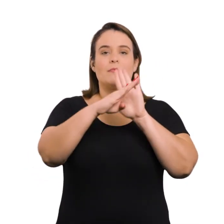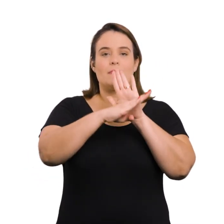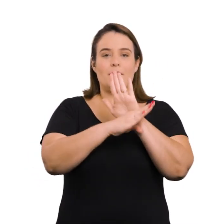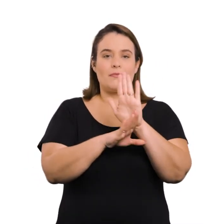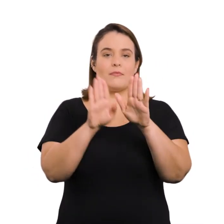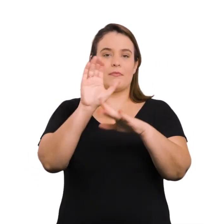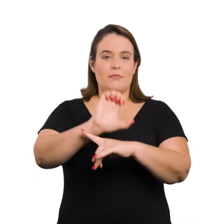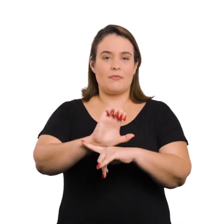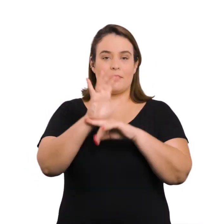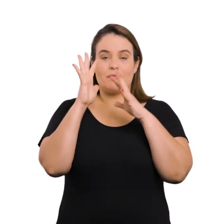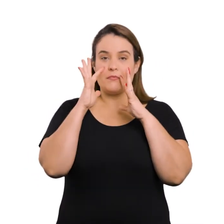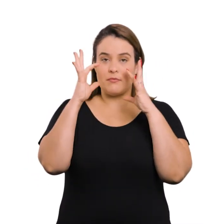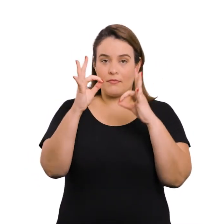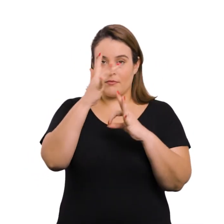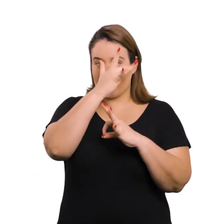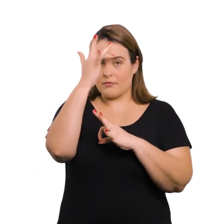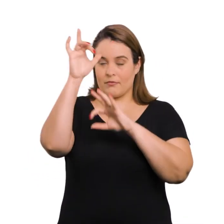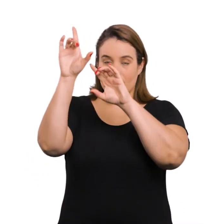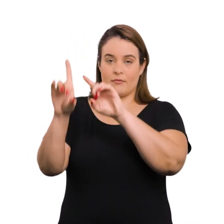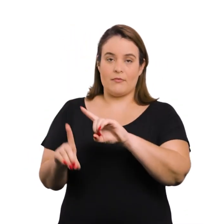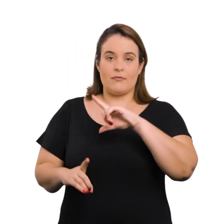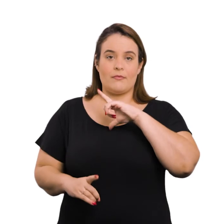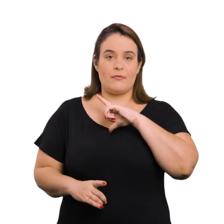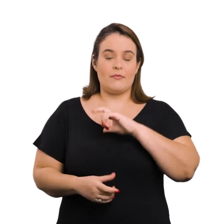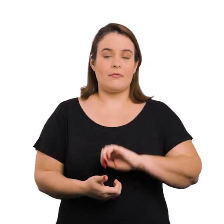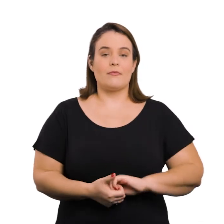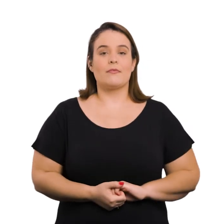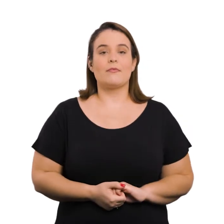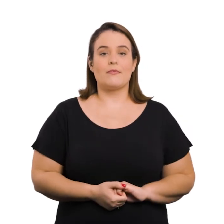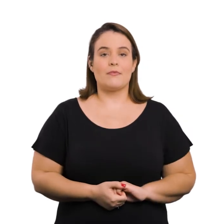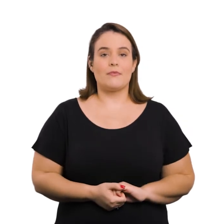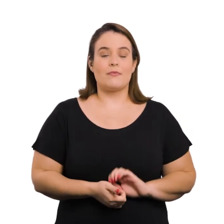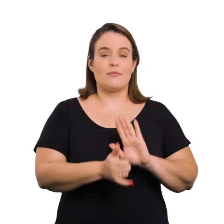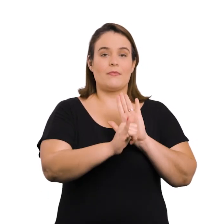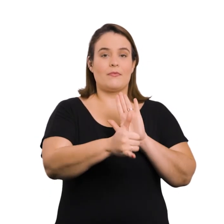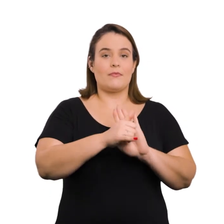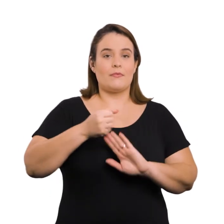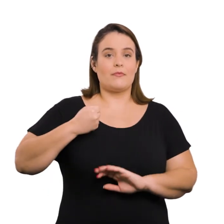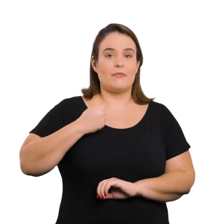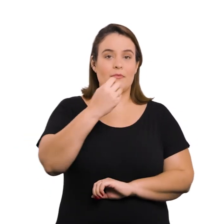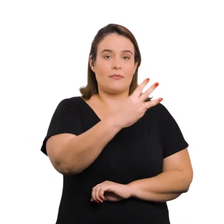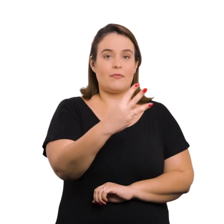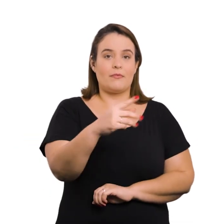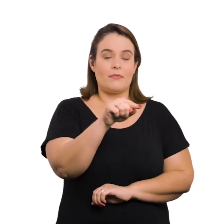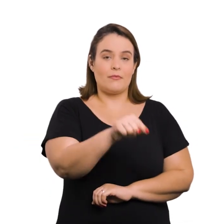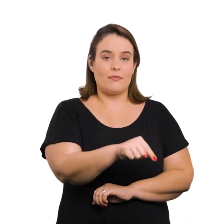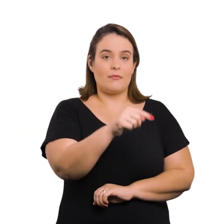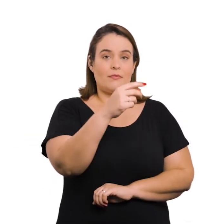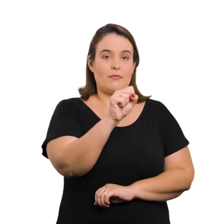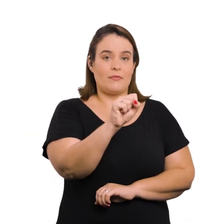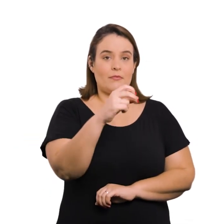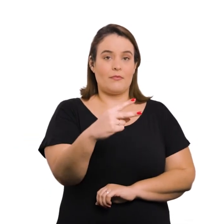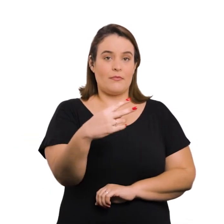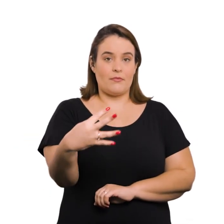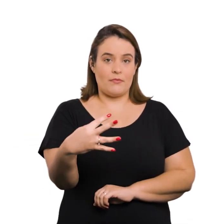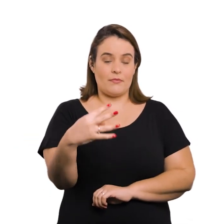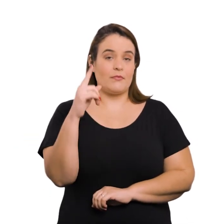o Programa Estadual de Atenção à Pessoa Portadora de Deficiência. Decreto nº 33